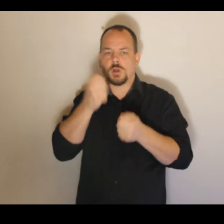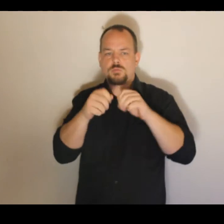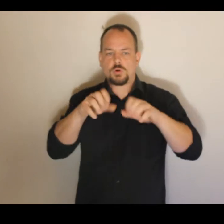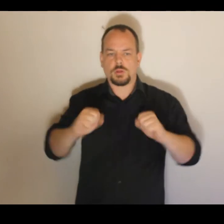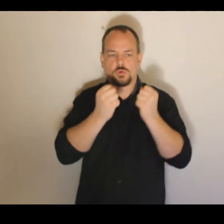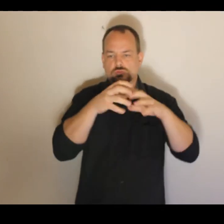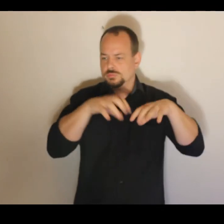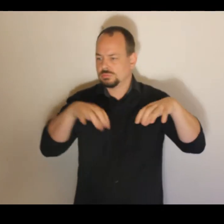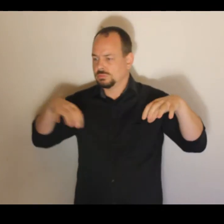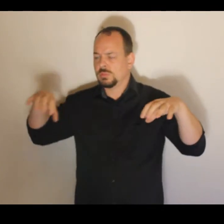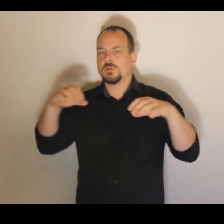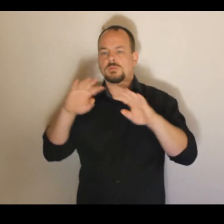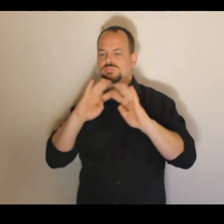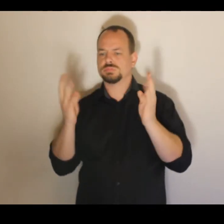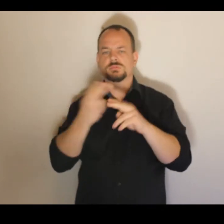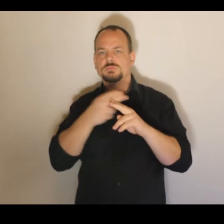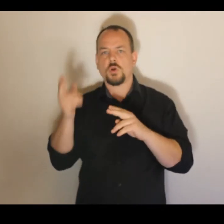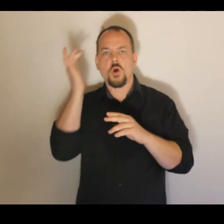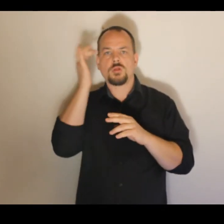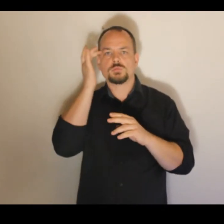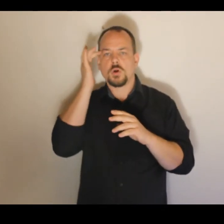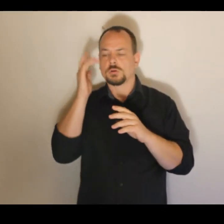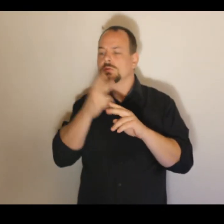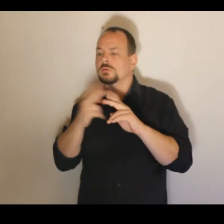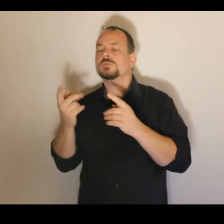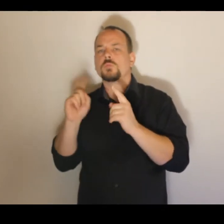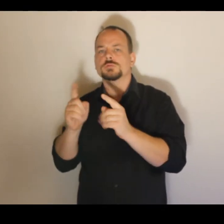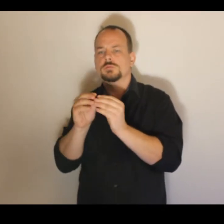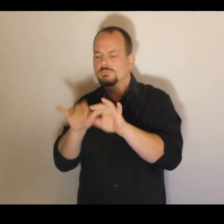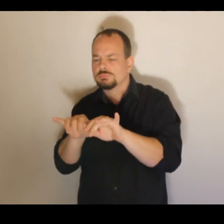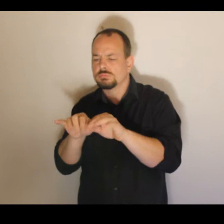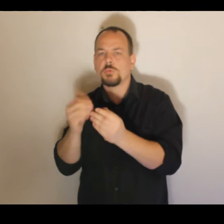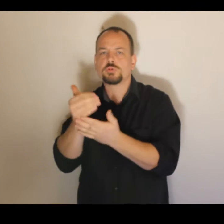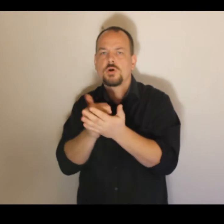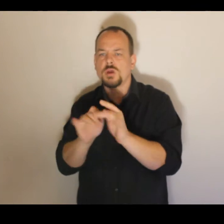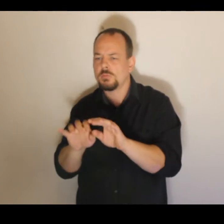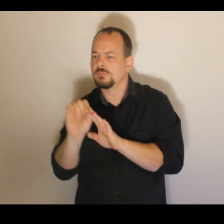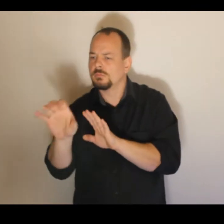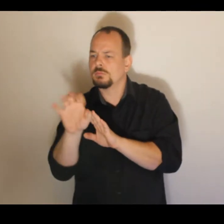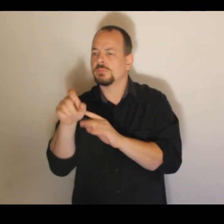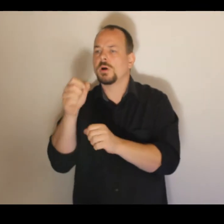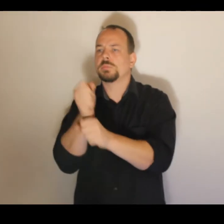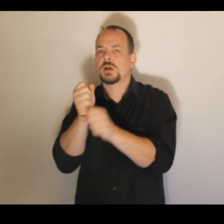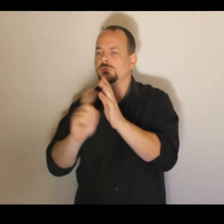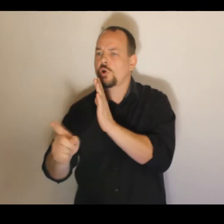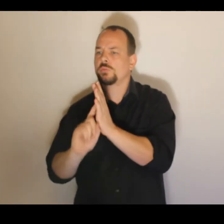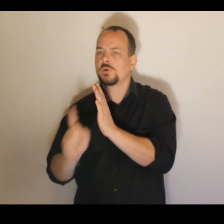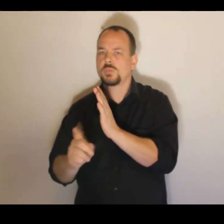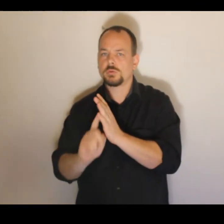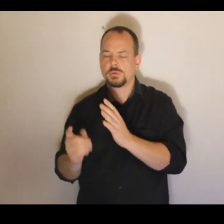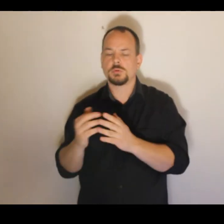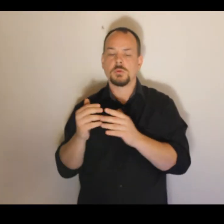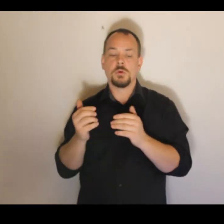laboratoř pro výuku programování těch robotů. Jejím obsahem jsou například dva, dvě průmyslové ruky,